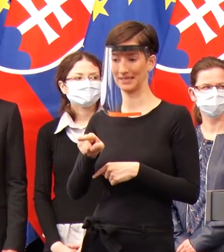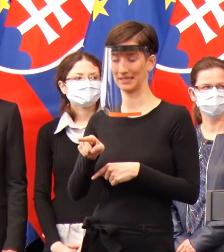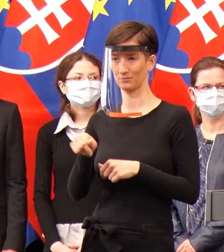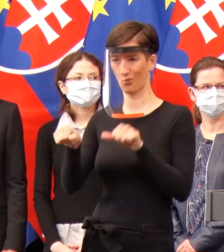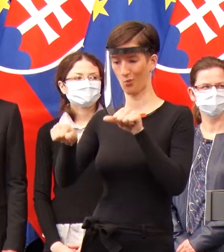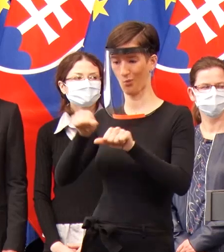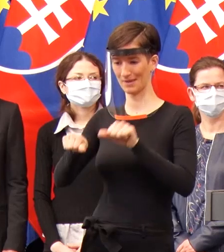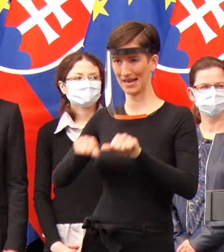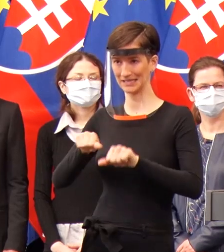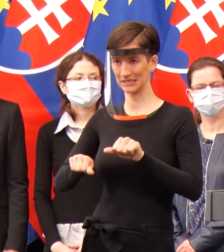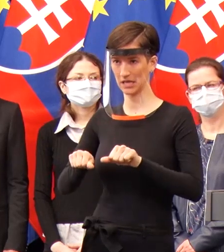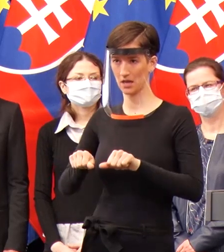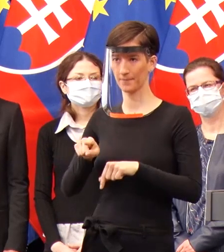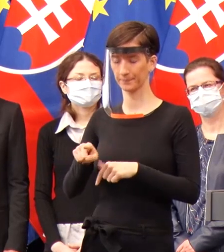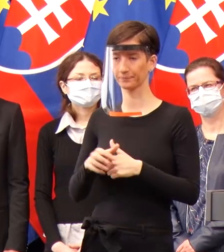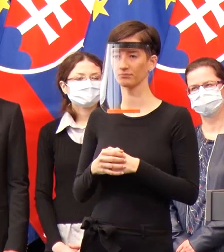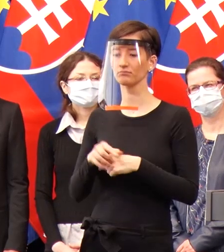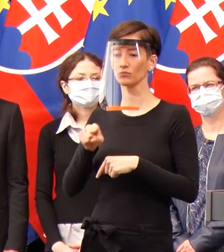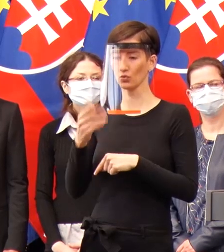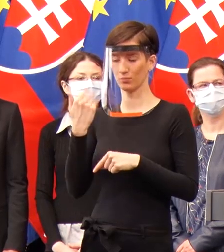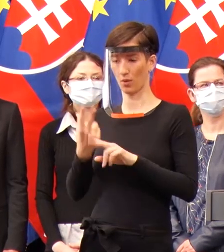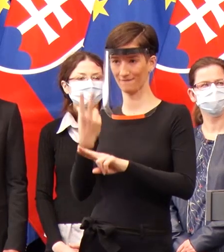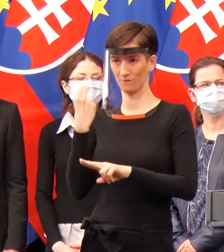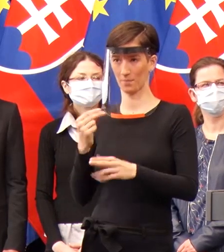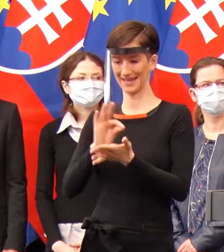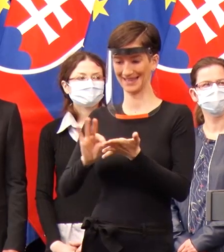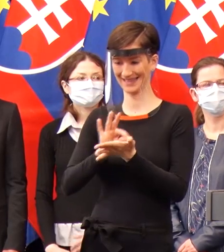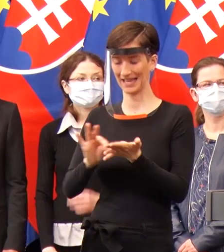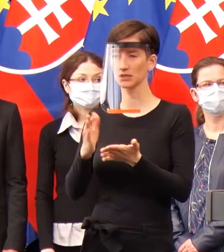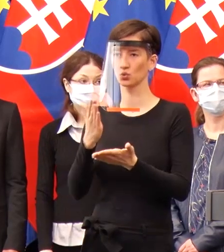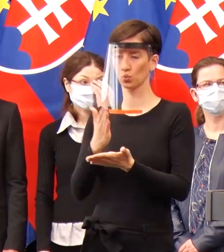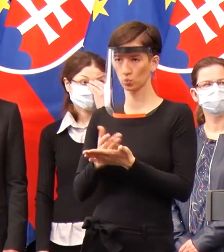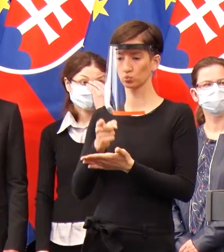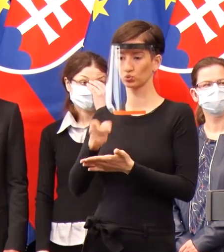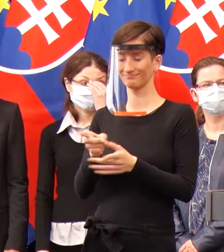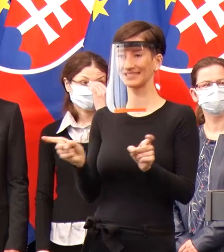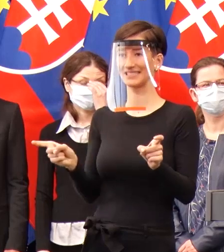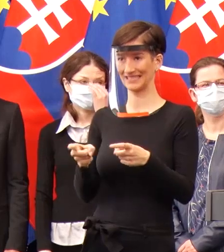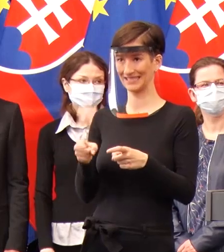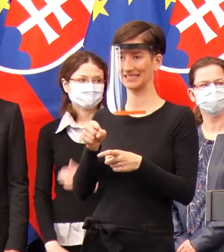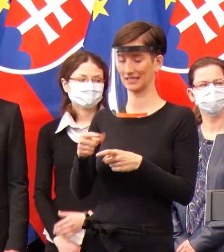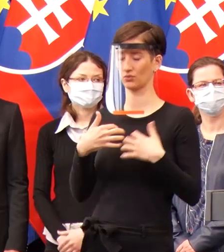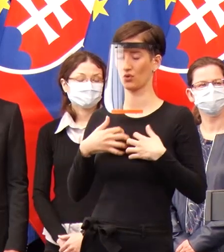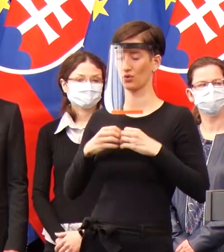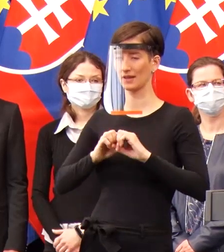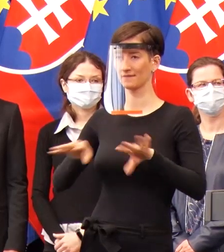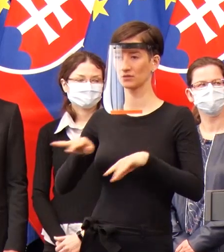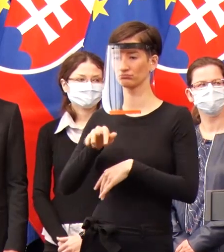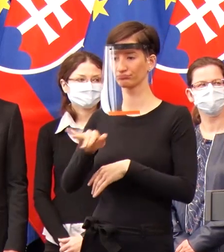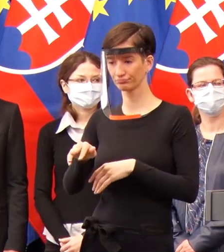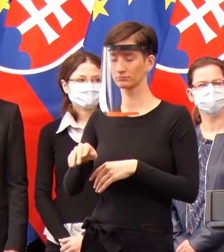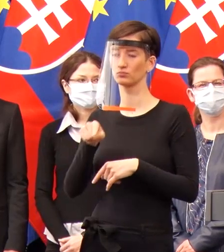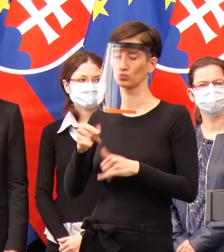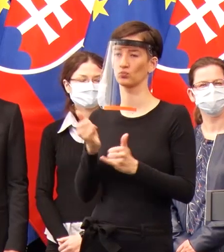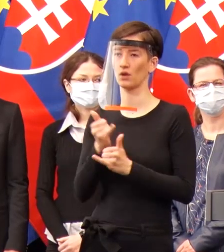operačný zákrok. Bol otestovaný a ukázal sa ako pozitívny. Tým sa zabránilo skutočne veľkým škodám.